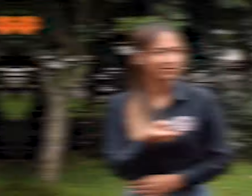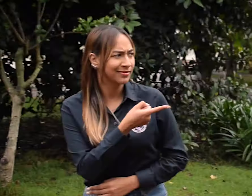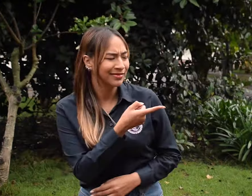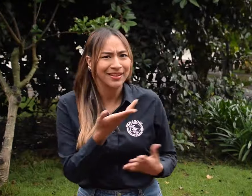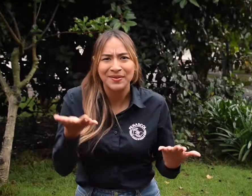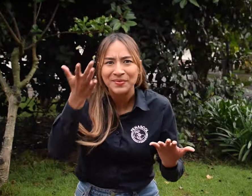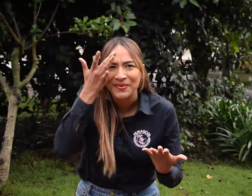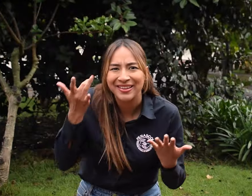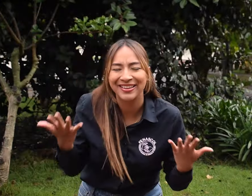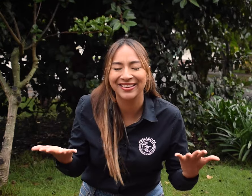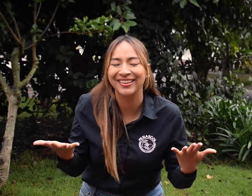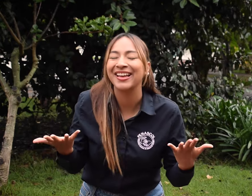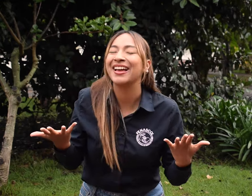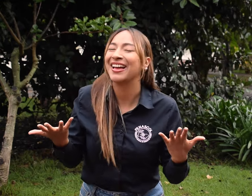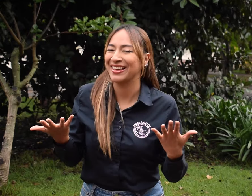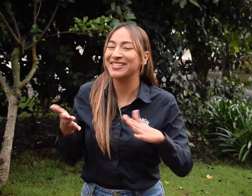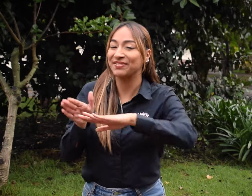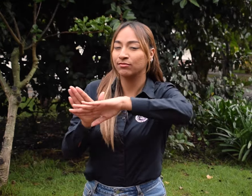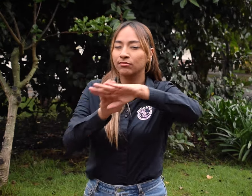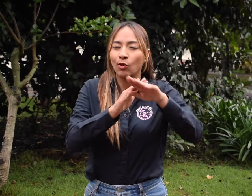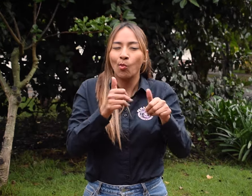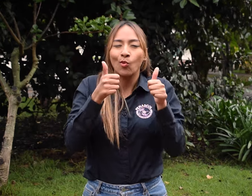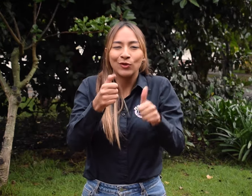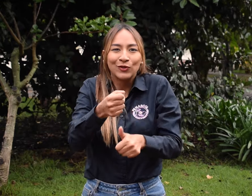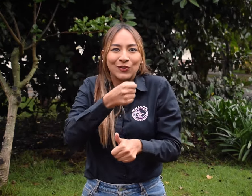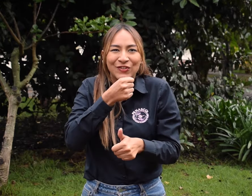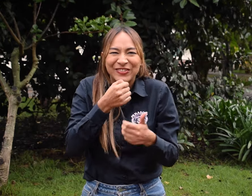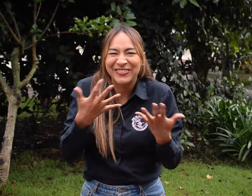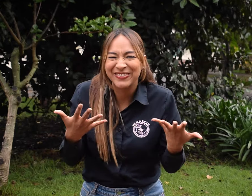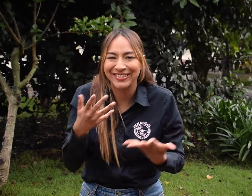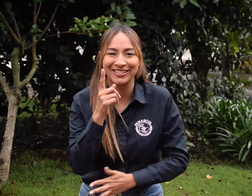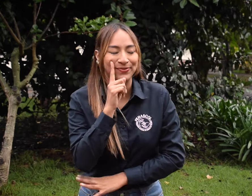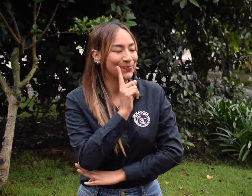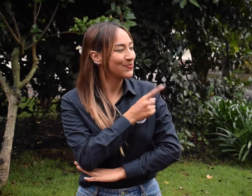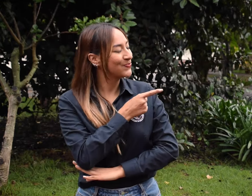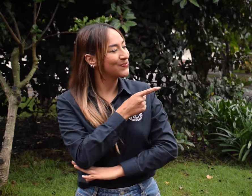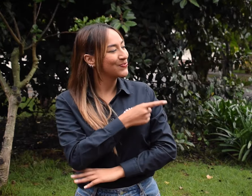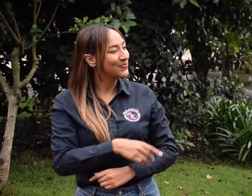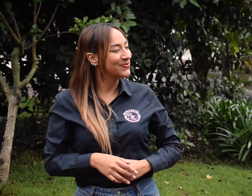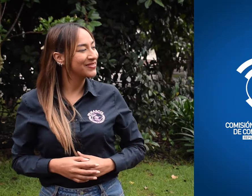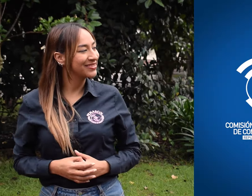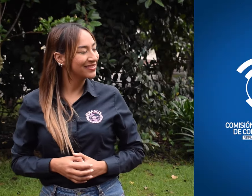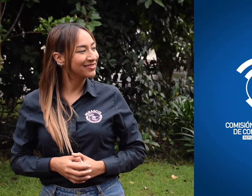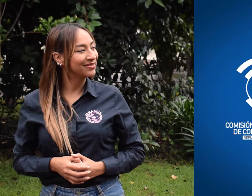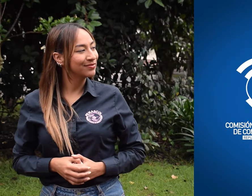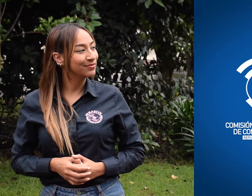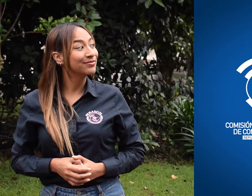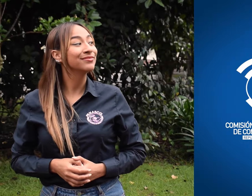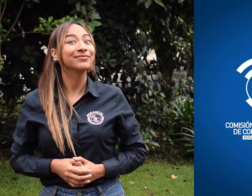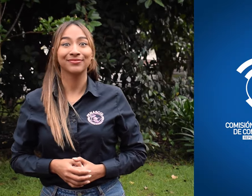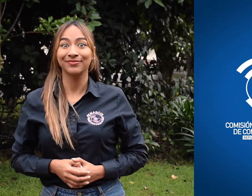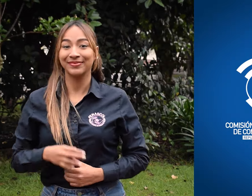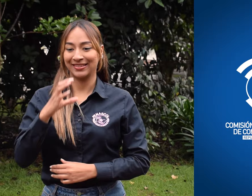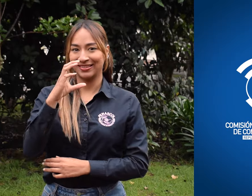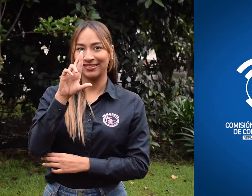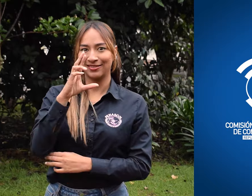¿Y eso por qué se ha dado? Mira, esa es la CRC, la Comisión de Regulación de